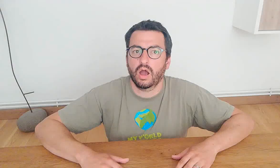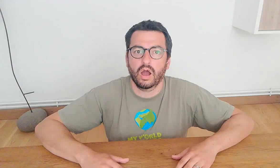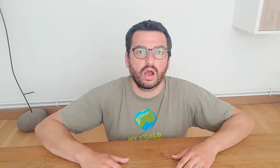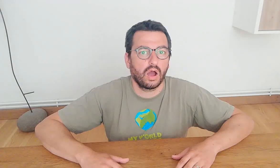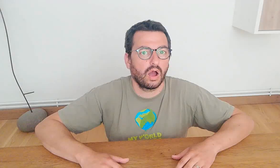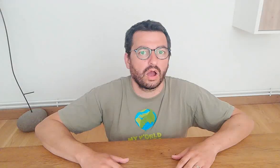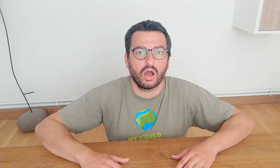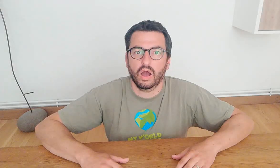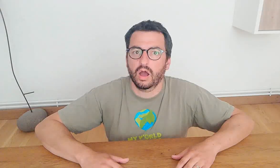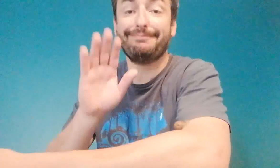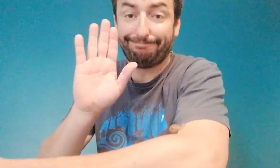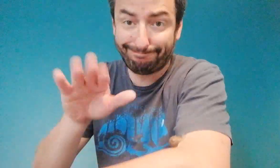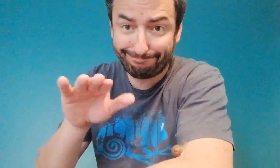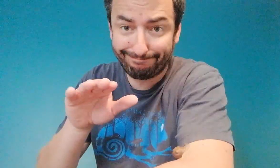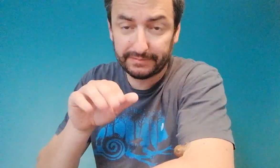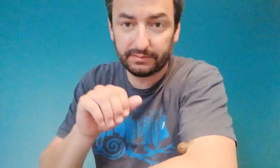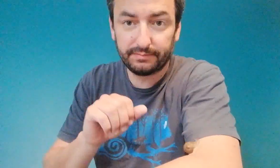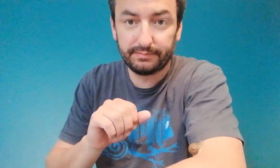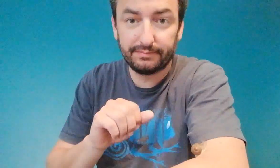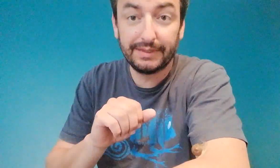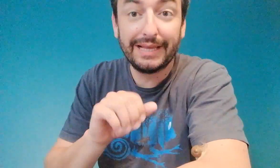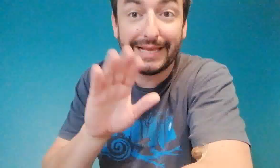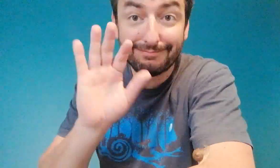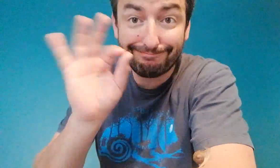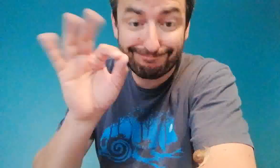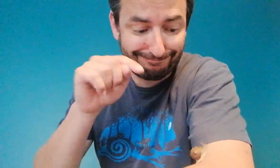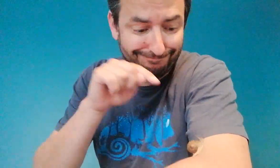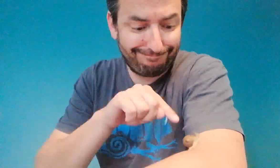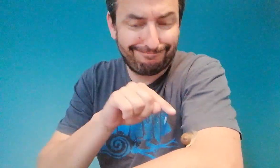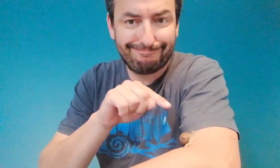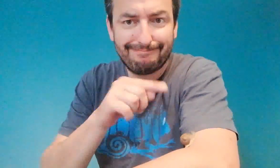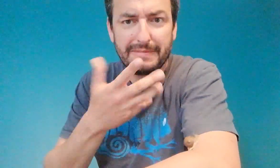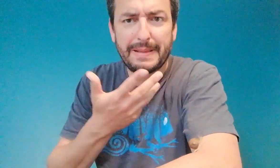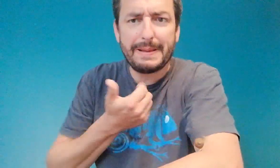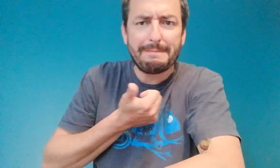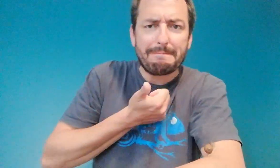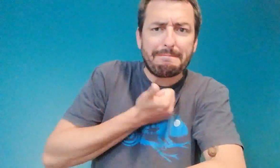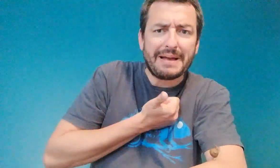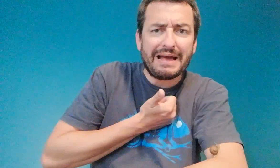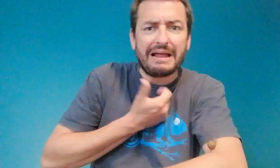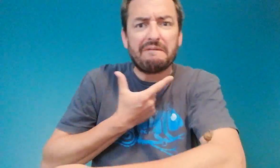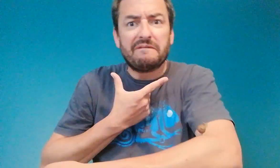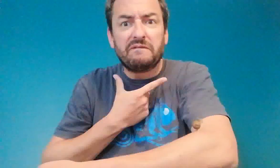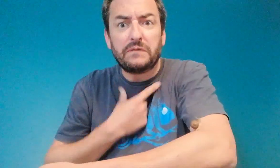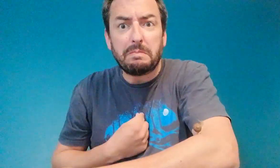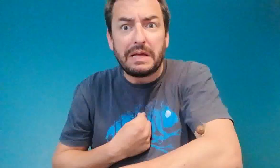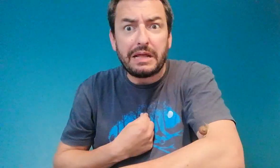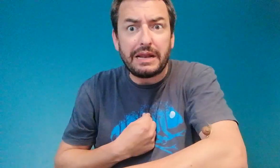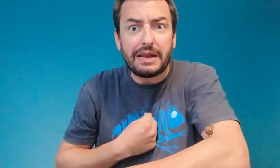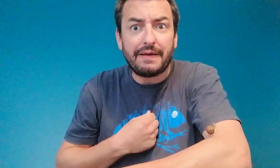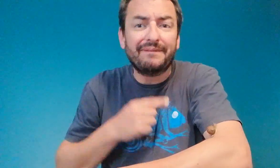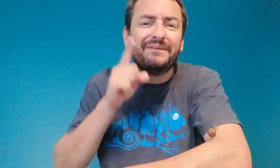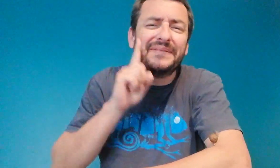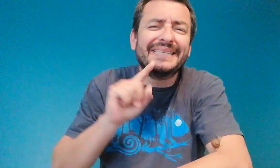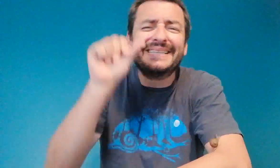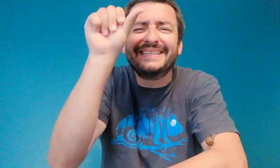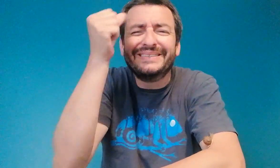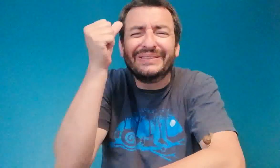non ! Si, si, oui. Alors, est-ce que c'est un mâle ou une femelle ? Une fille ou un